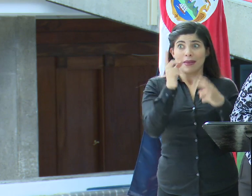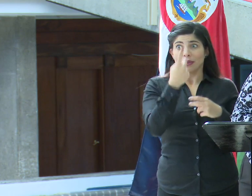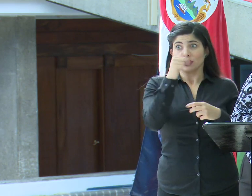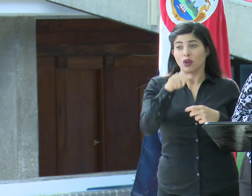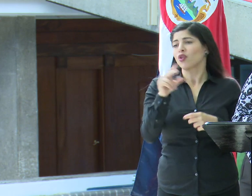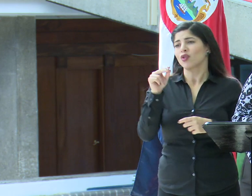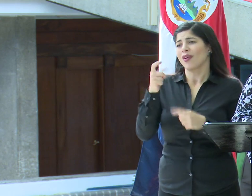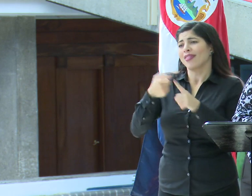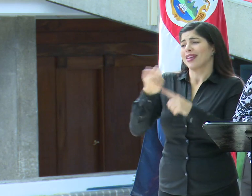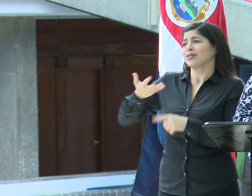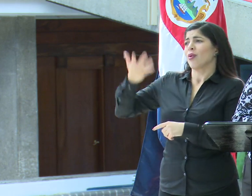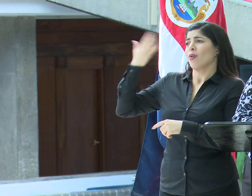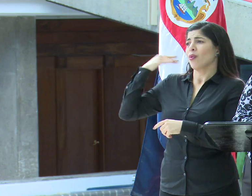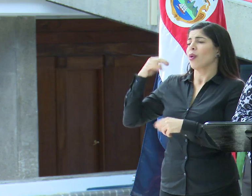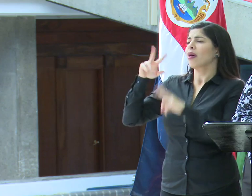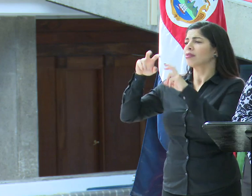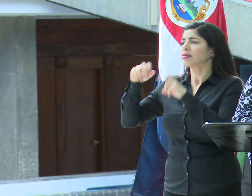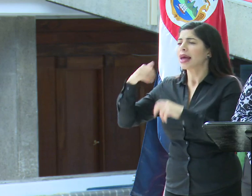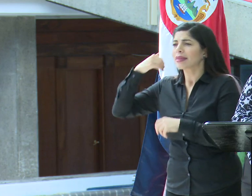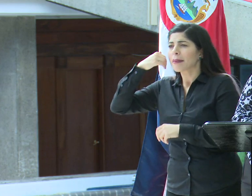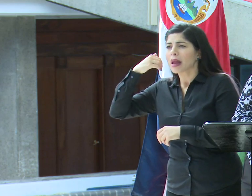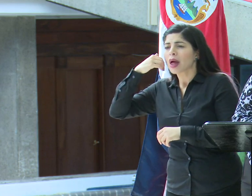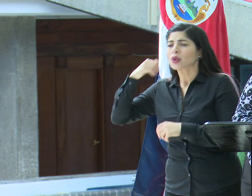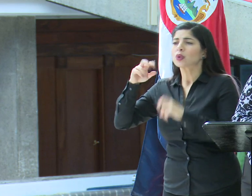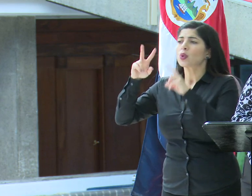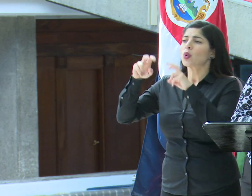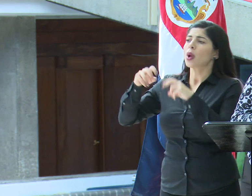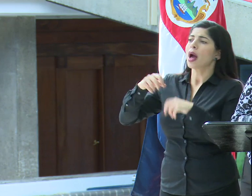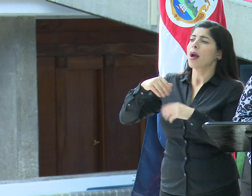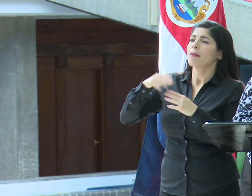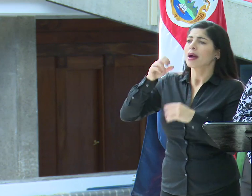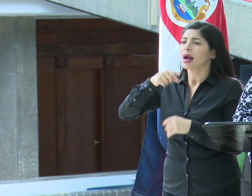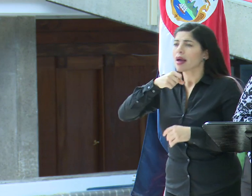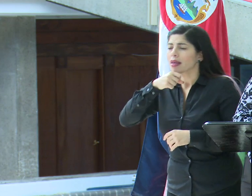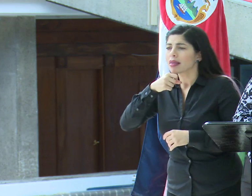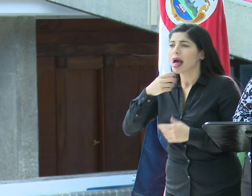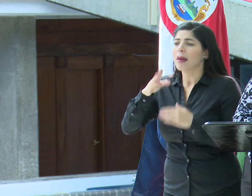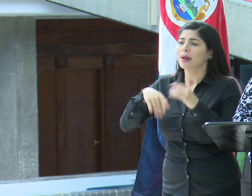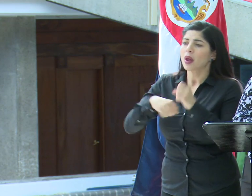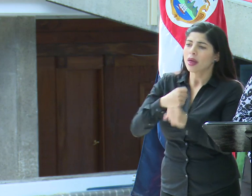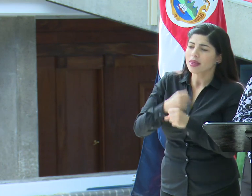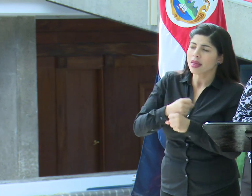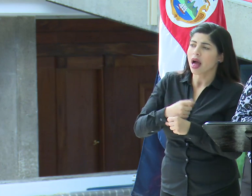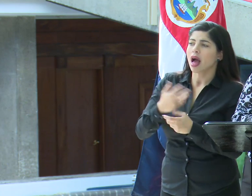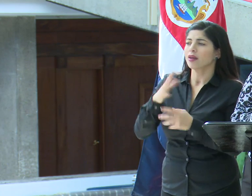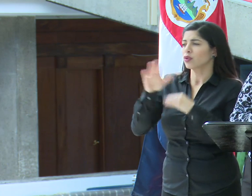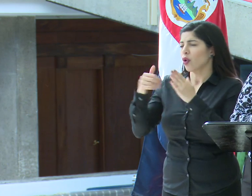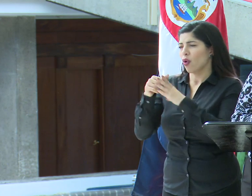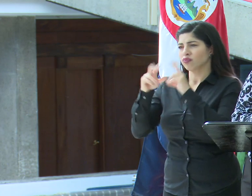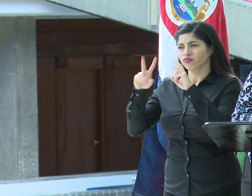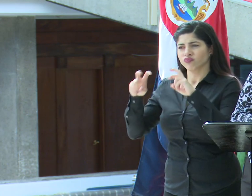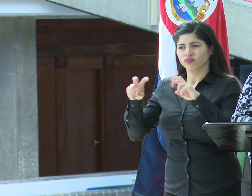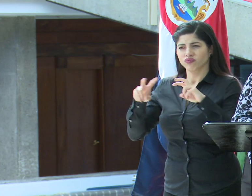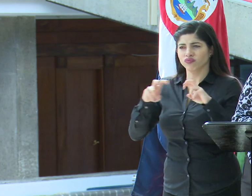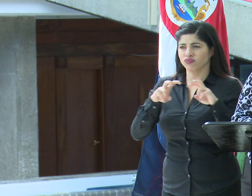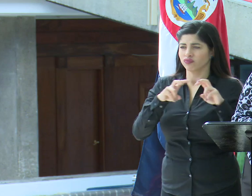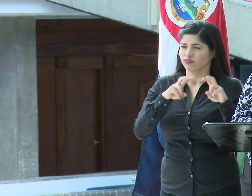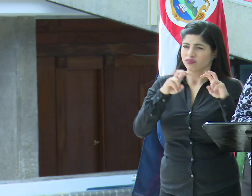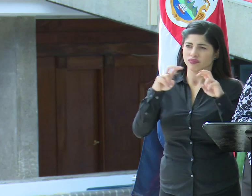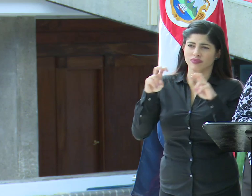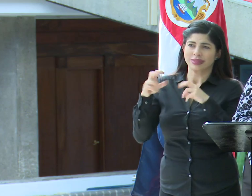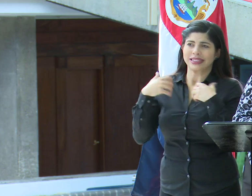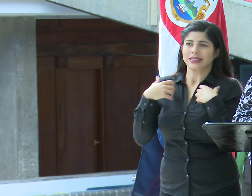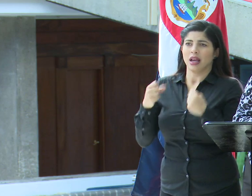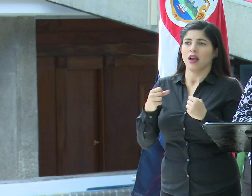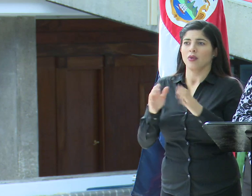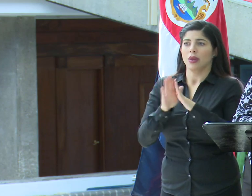tiempo, se toma la temperatura, se revisan las personas menores de edad, adultos mayores que vengan dentro de este grupo. Por se hace una revisión